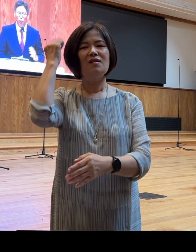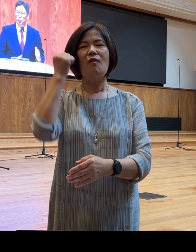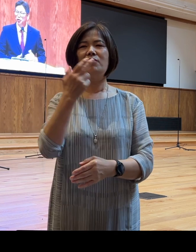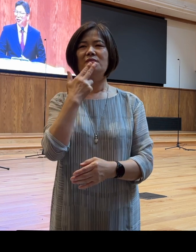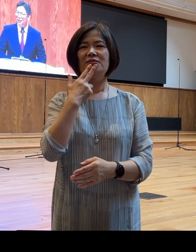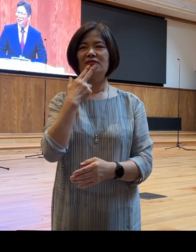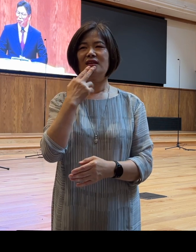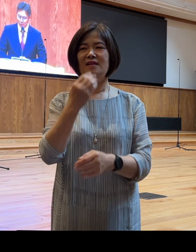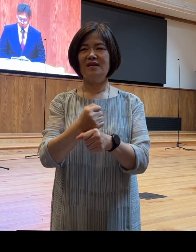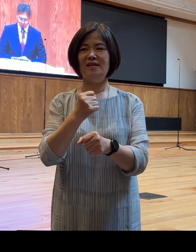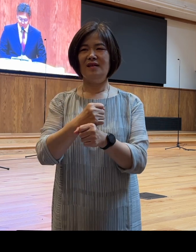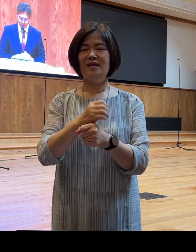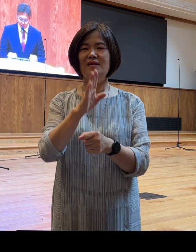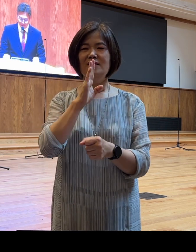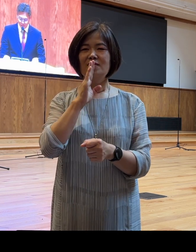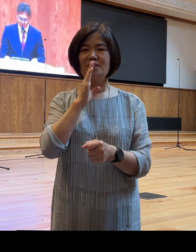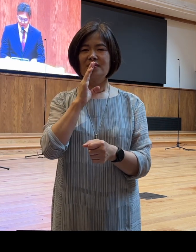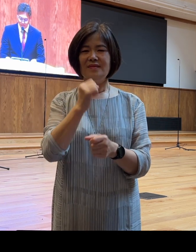전에 설교를 어떻게 여러분 기억하실 수 있겠습니까?